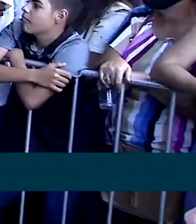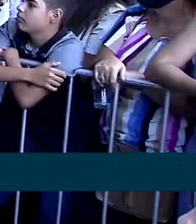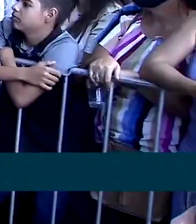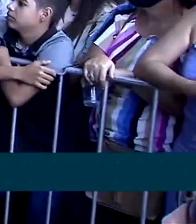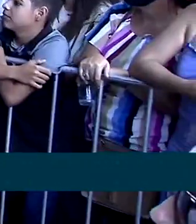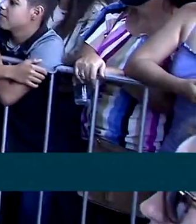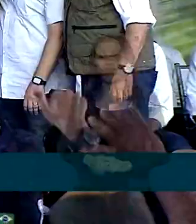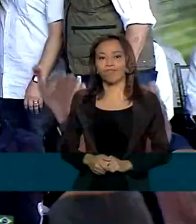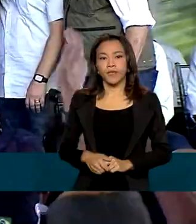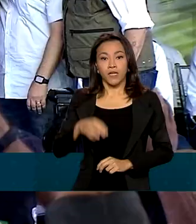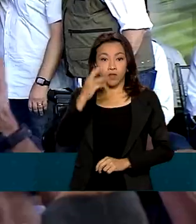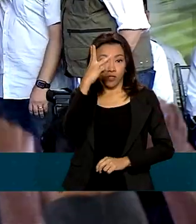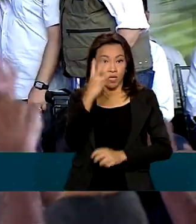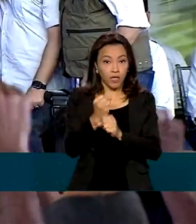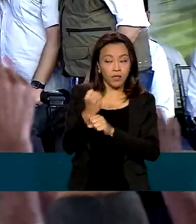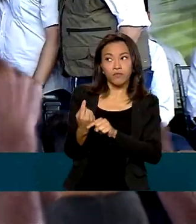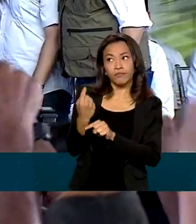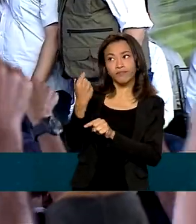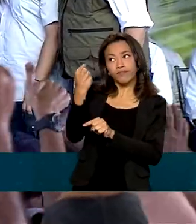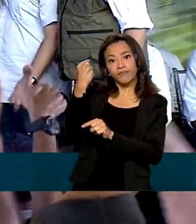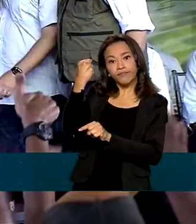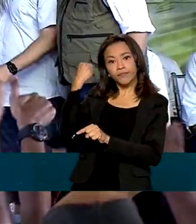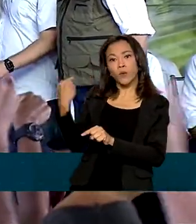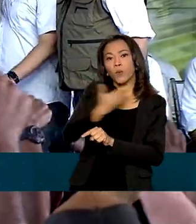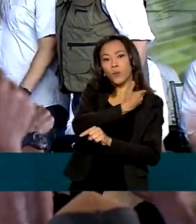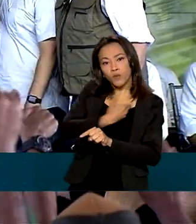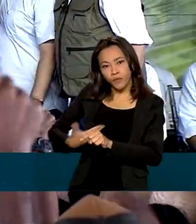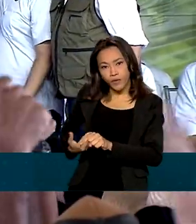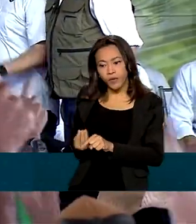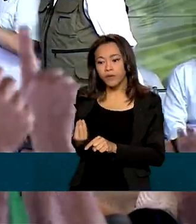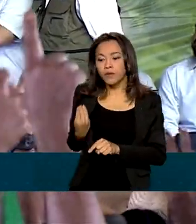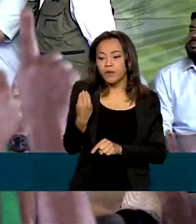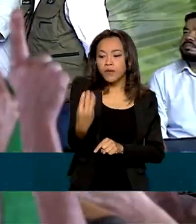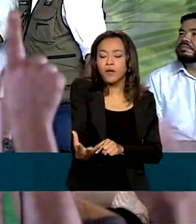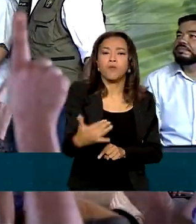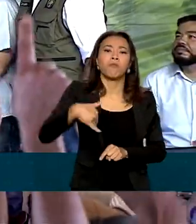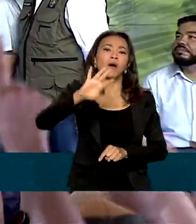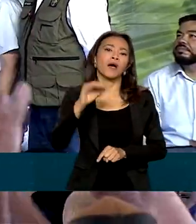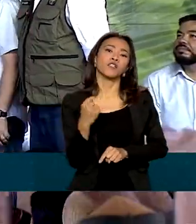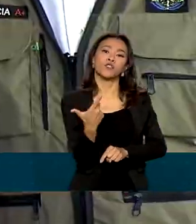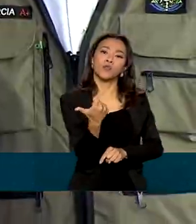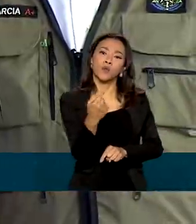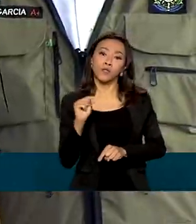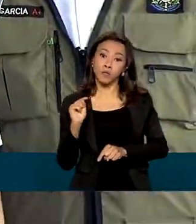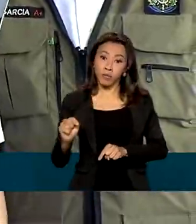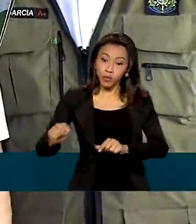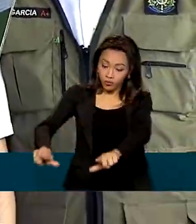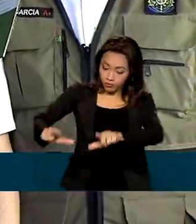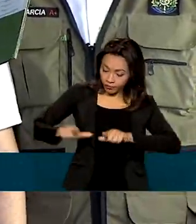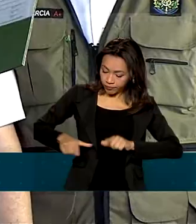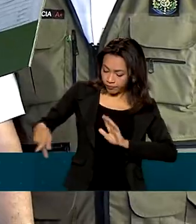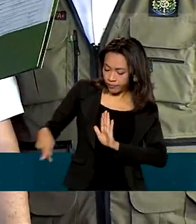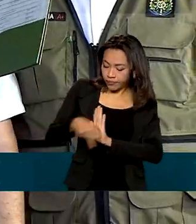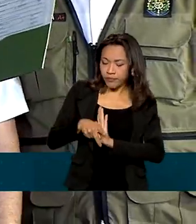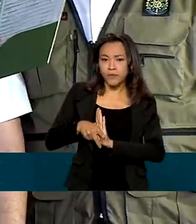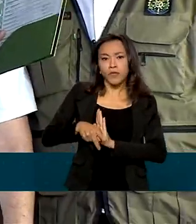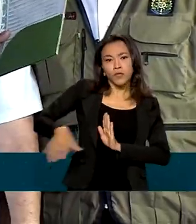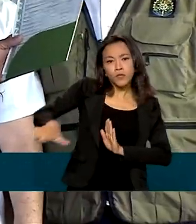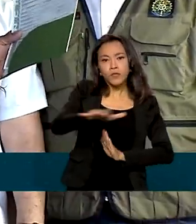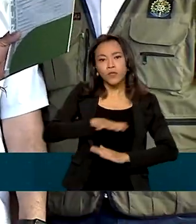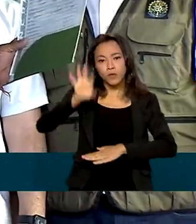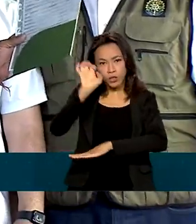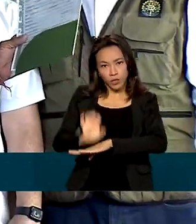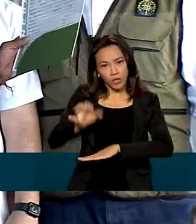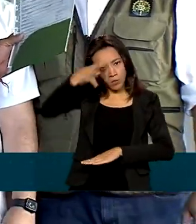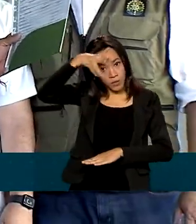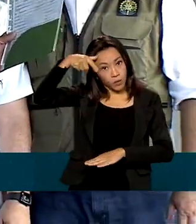Nos últimos três anos, o governo concedeu mais de 12 mil títulos fundiários em todo o estado do Mato Grosso do